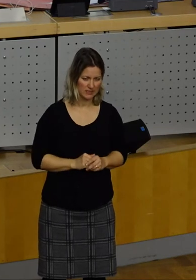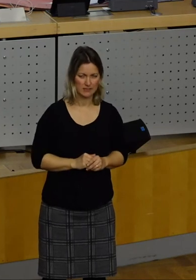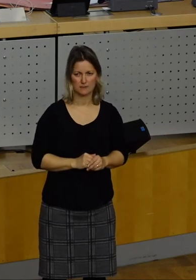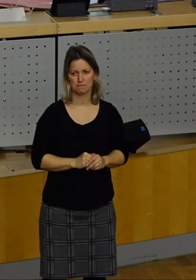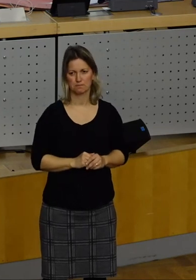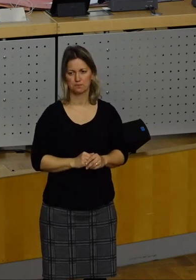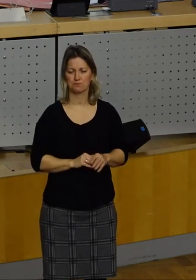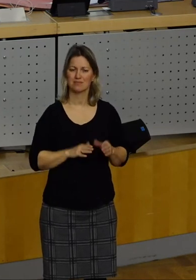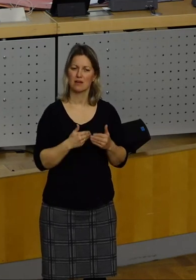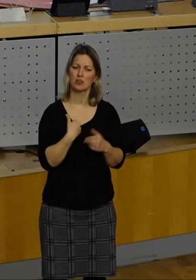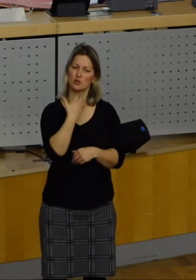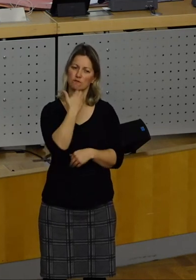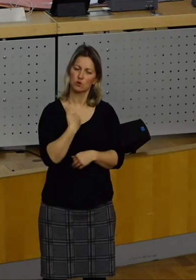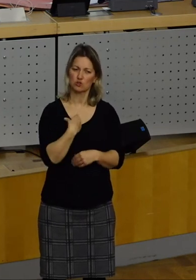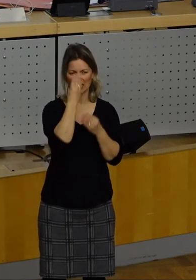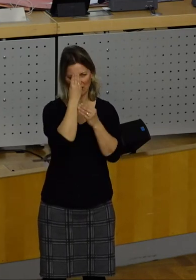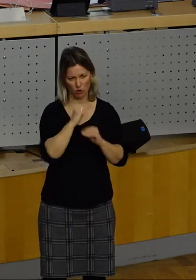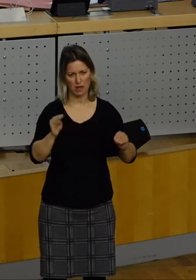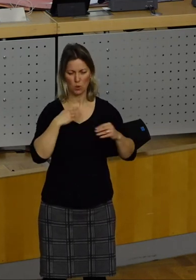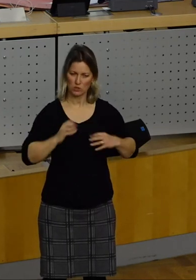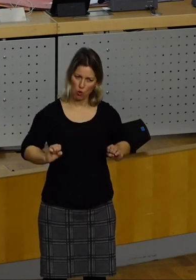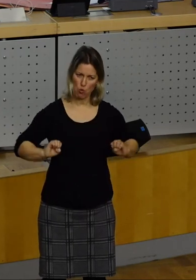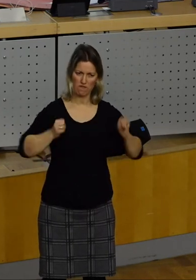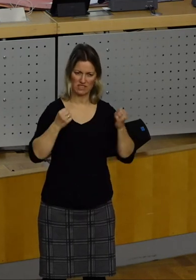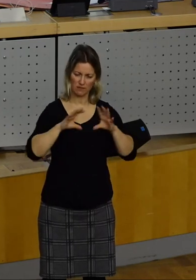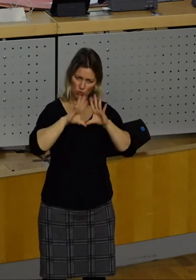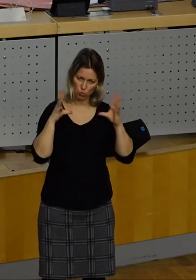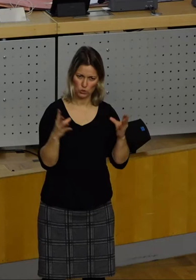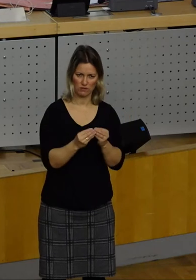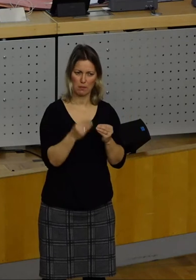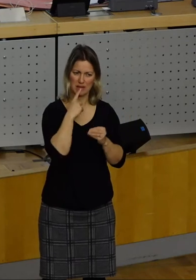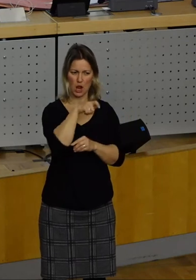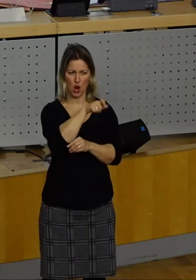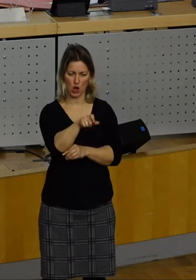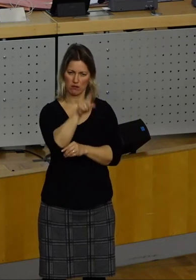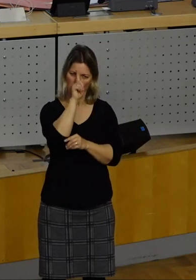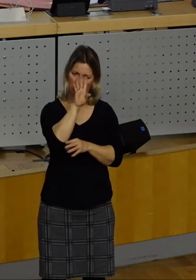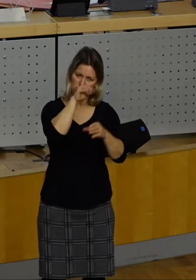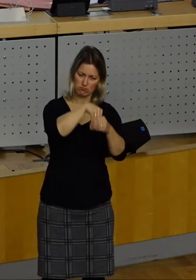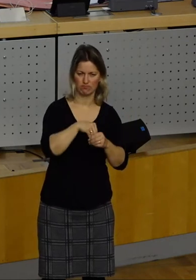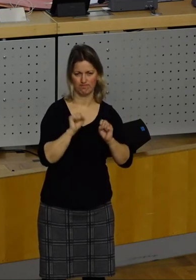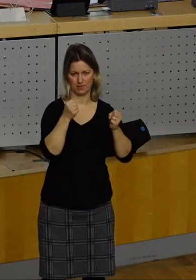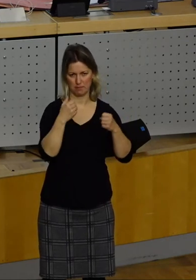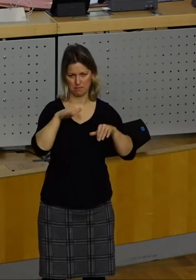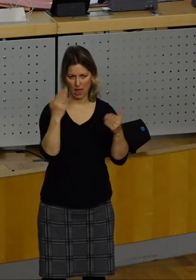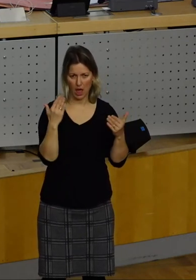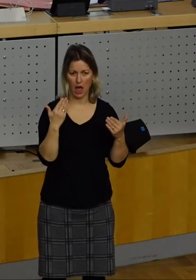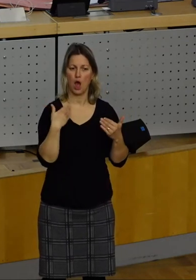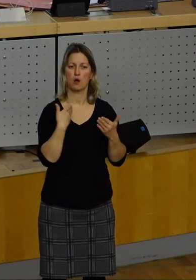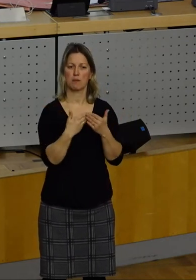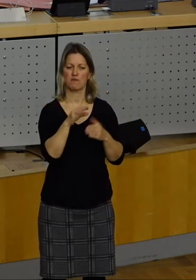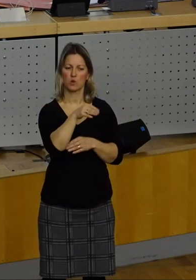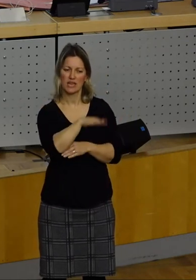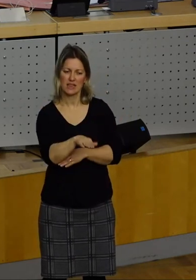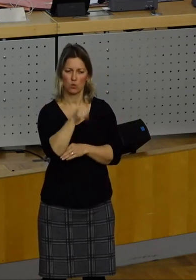Ich wünsche mir eine umfassende Informationsoffensive zu den Möglichkeiten der Bürgerbeteiligungssatzung. Auch und gerade den Kindern und Jugendlichen in